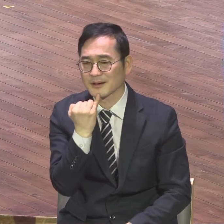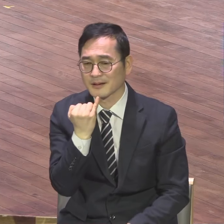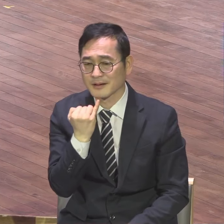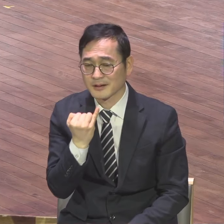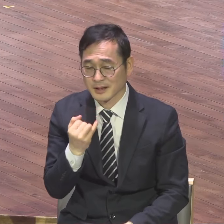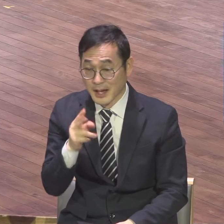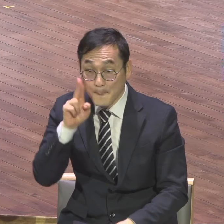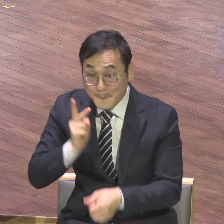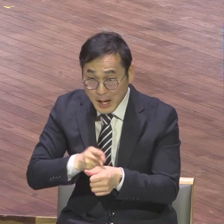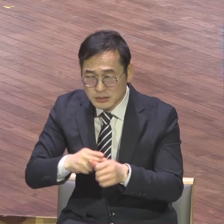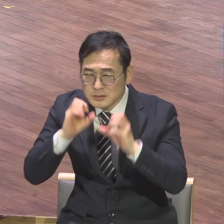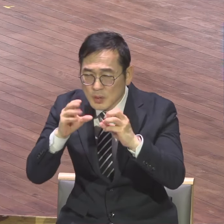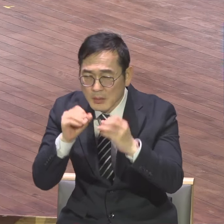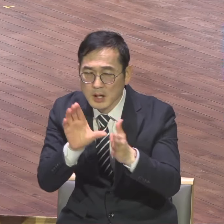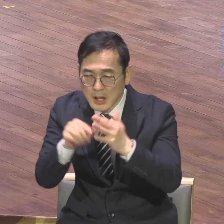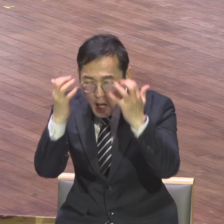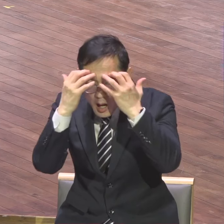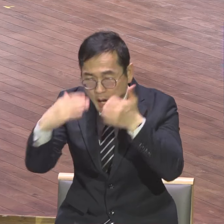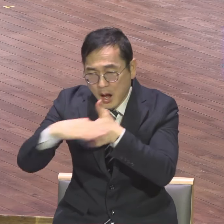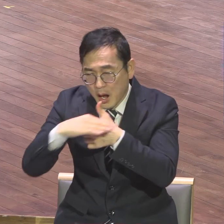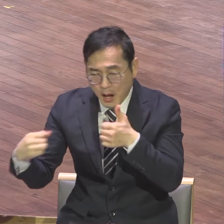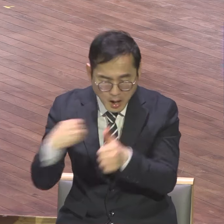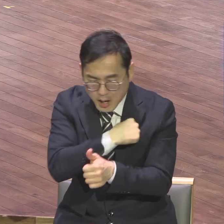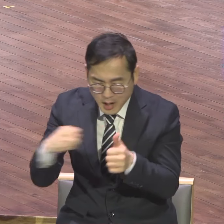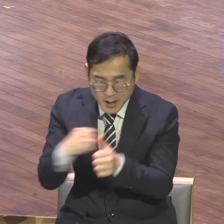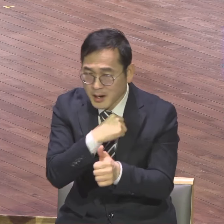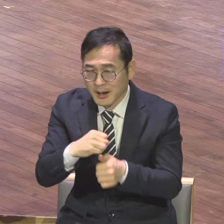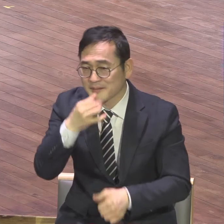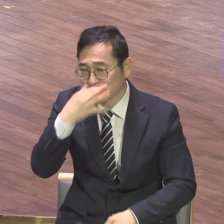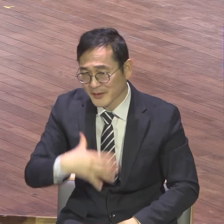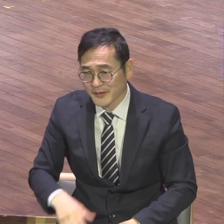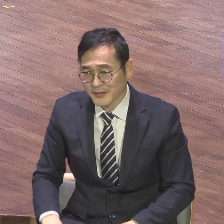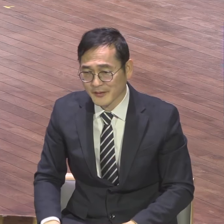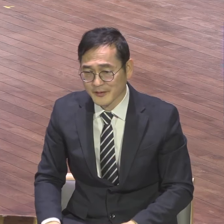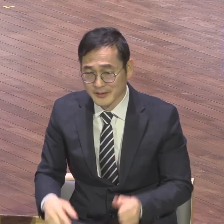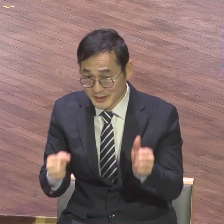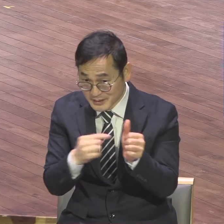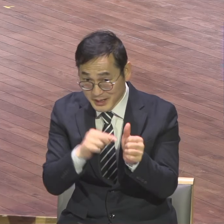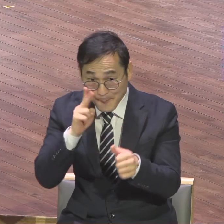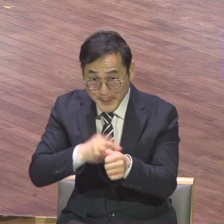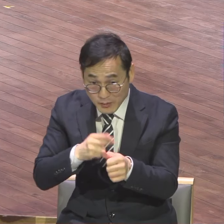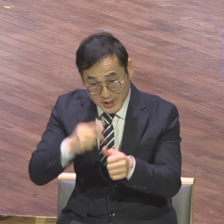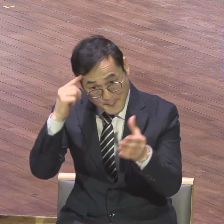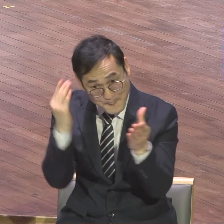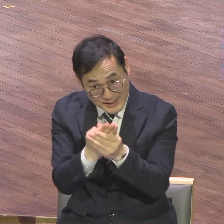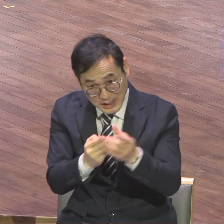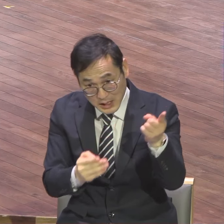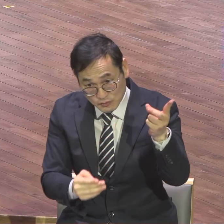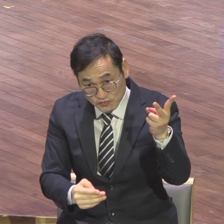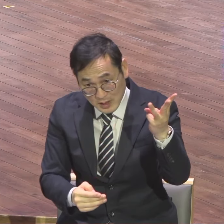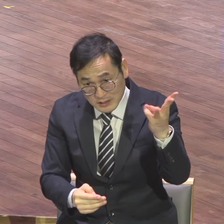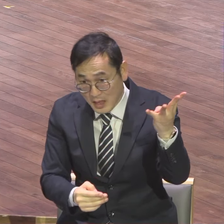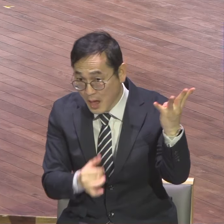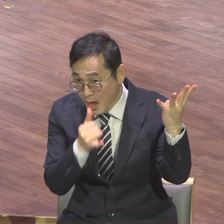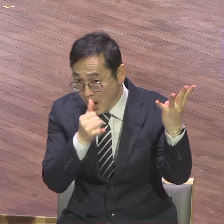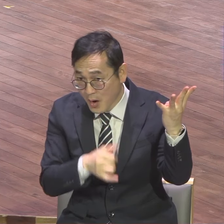사도 바울의 스펙이 어마어마하지요 박사가 몇 개지요 집은 또 가브리엘 문화의